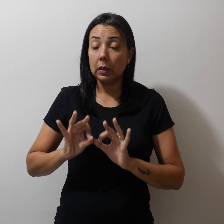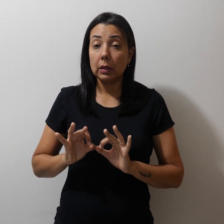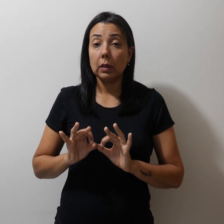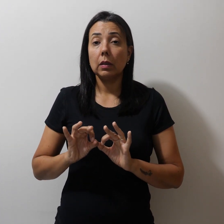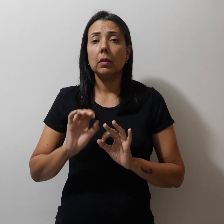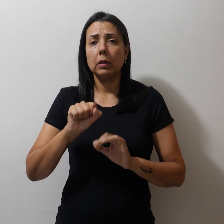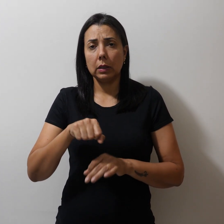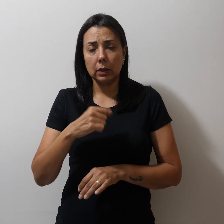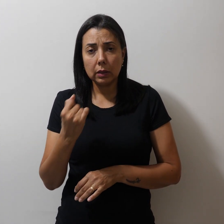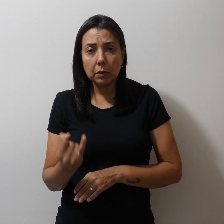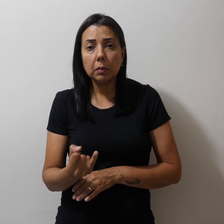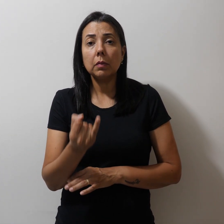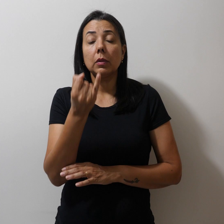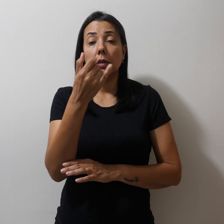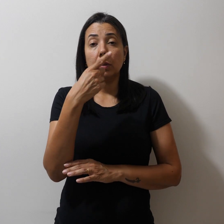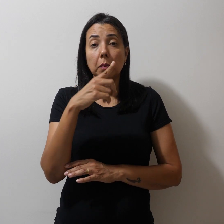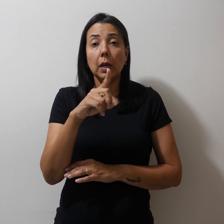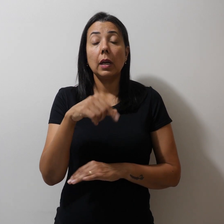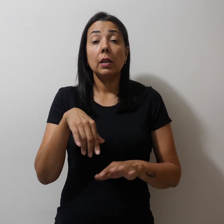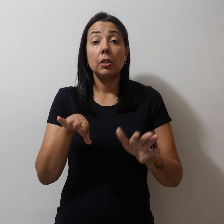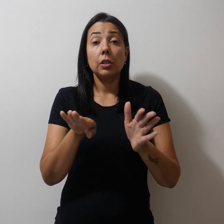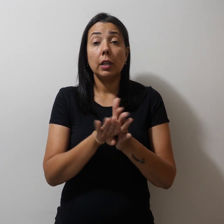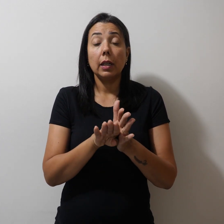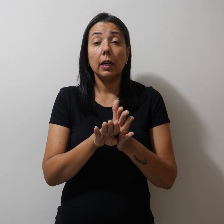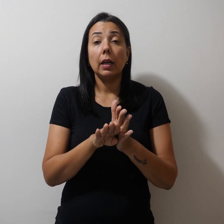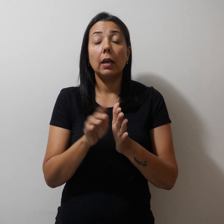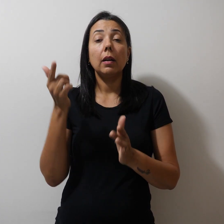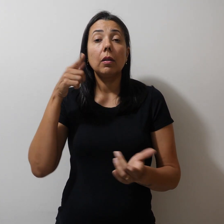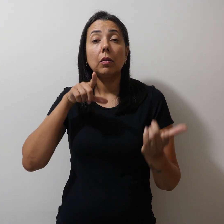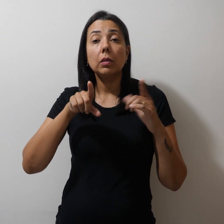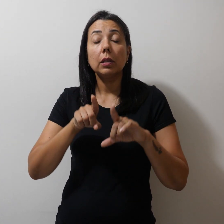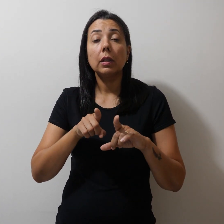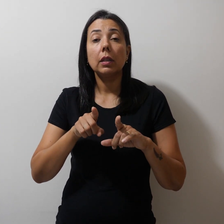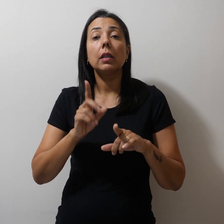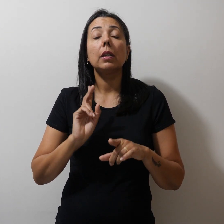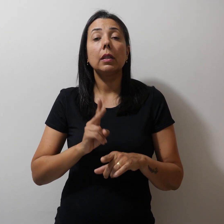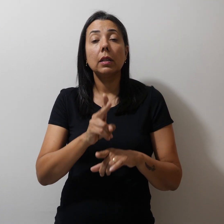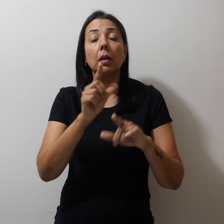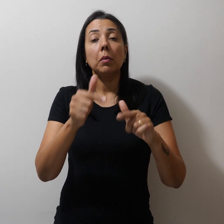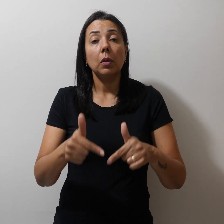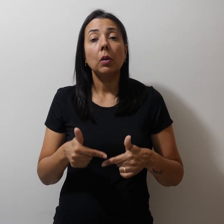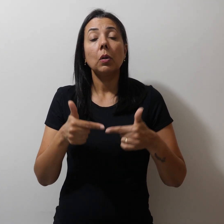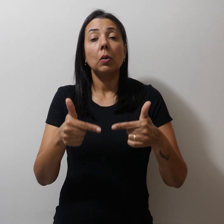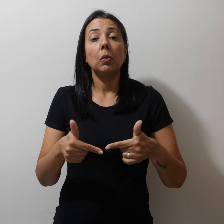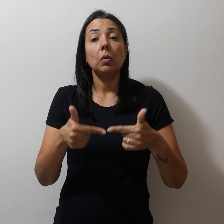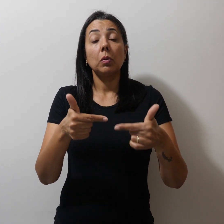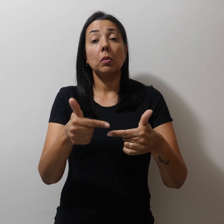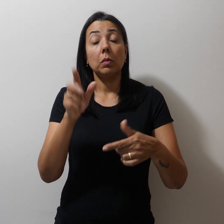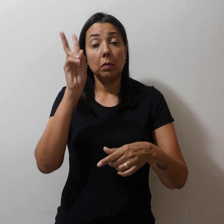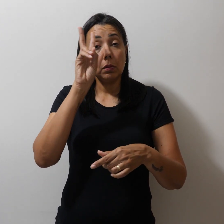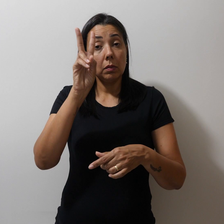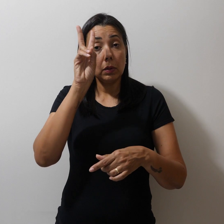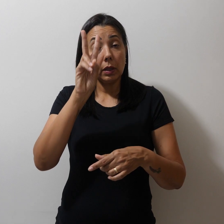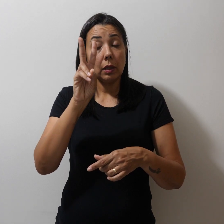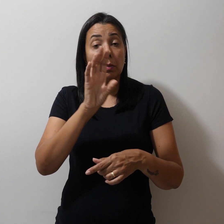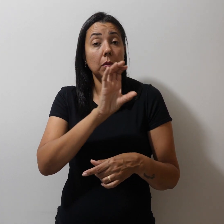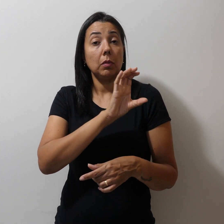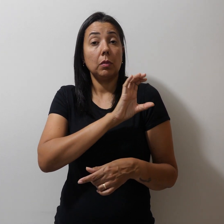fundamental para chegarmos às conquistas que tanto lutamos, salienta a coordenadora da